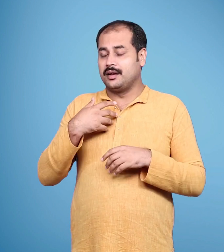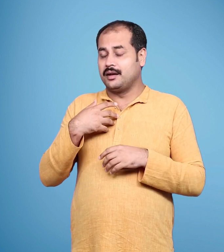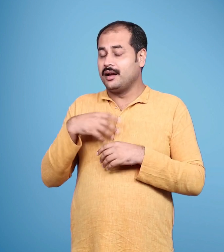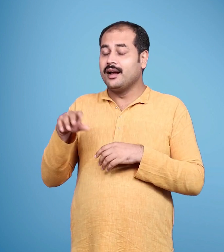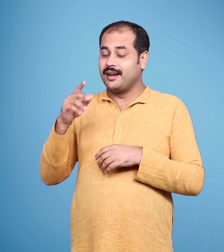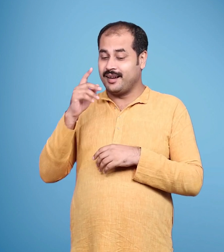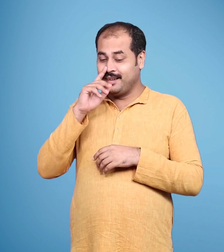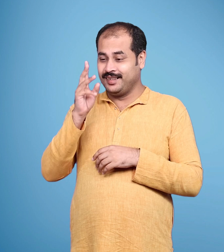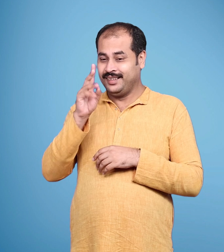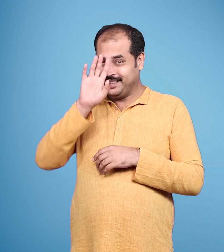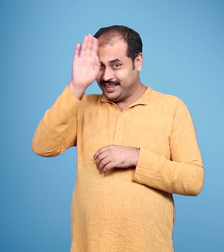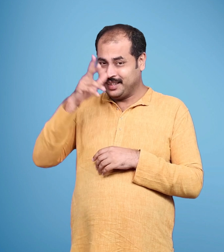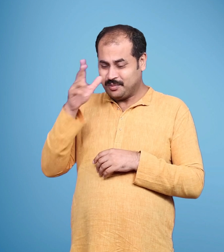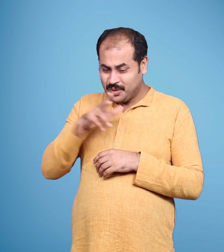राम ने कोई अपराद नहीं किया